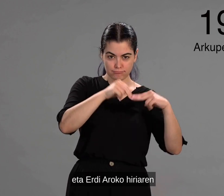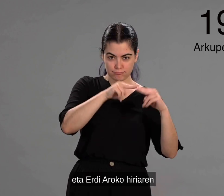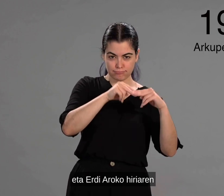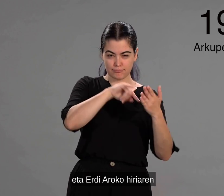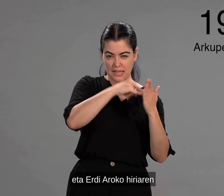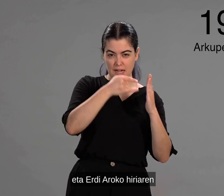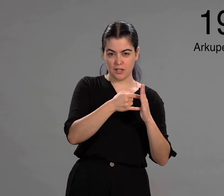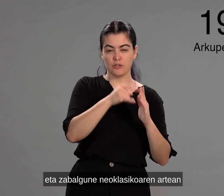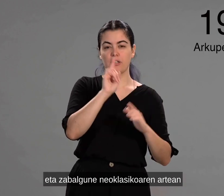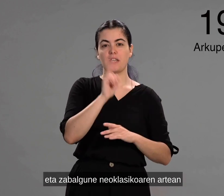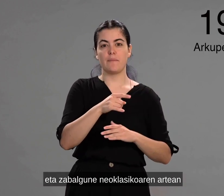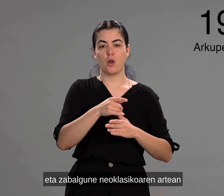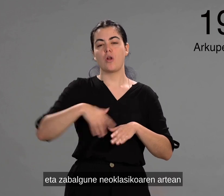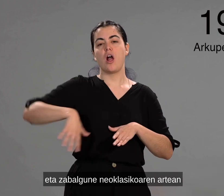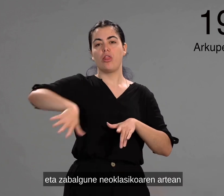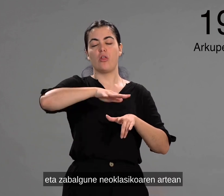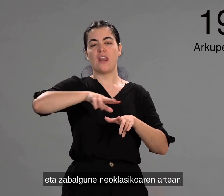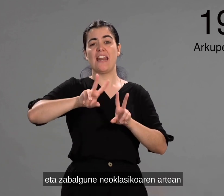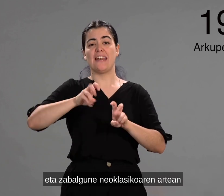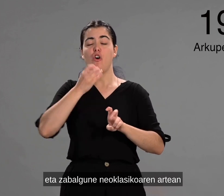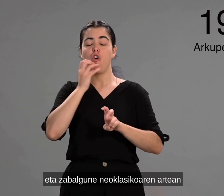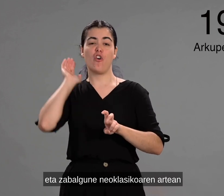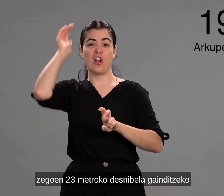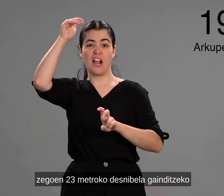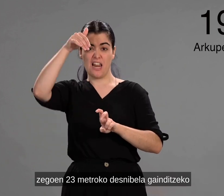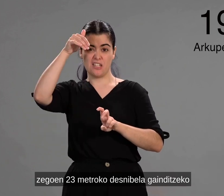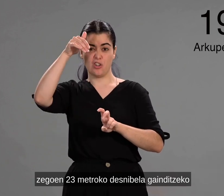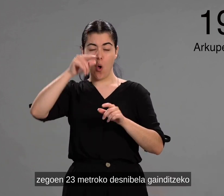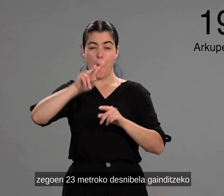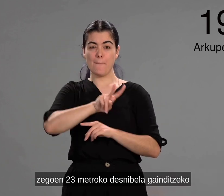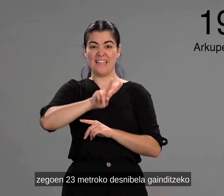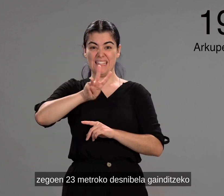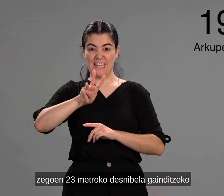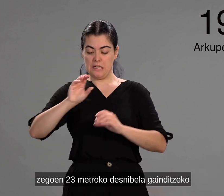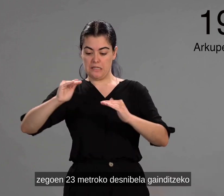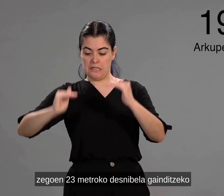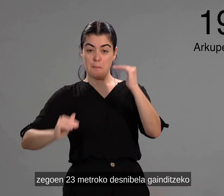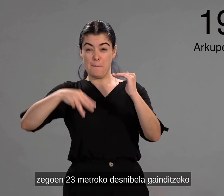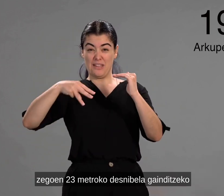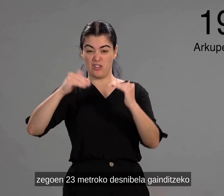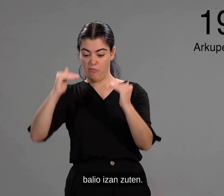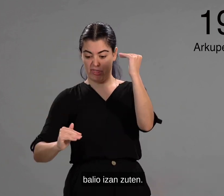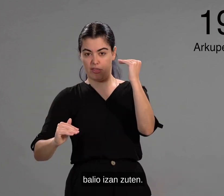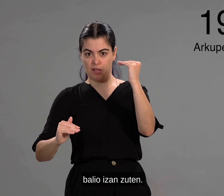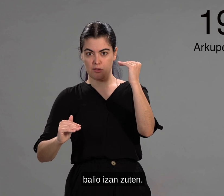iriaren eta zabalgunen neoklasikoaren artean zegoen nogeita iru metroko desnibelaga inditzeko balio izan zuten.